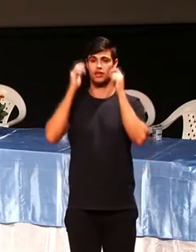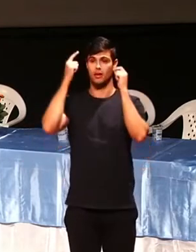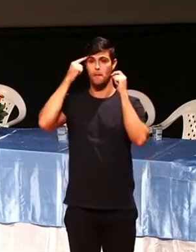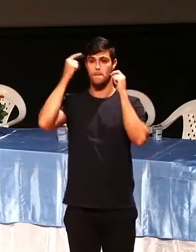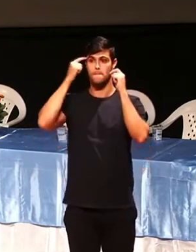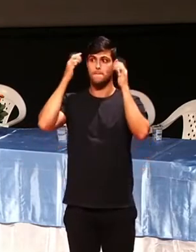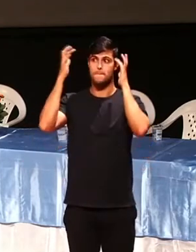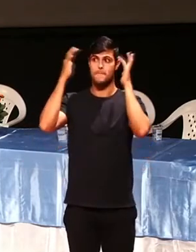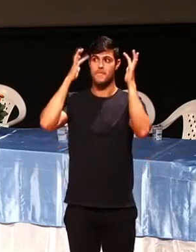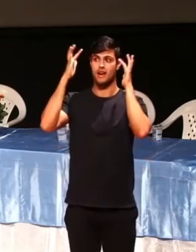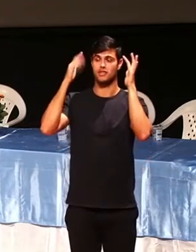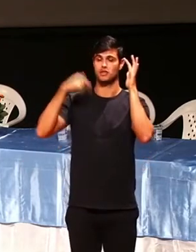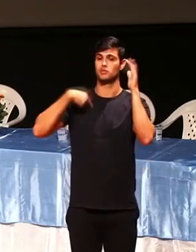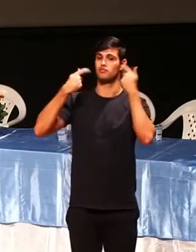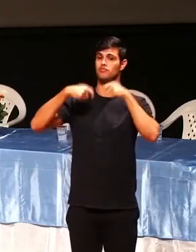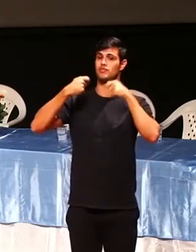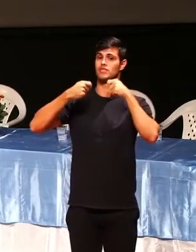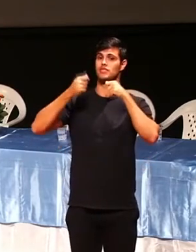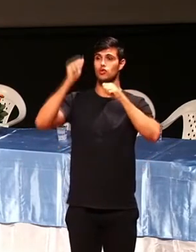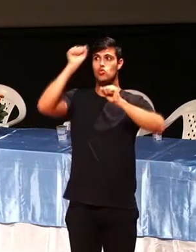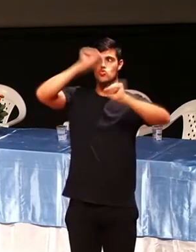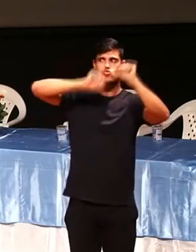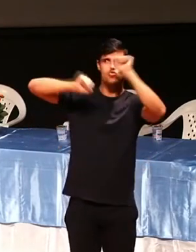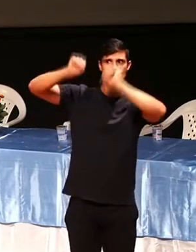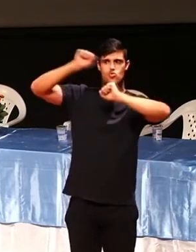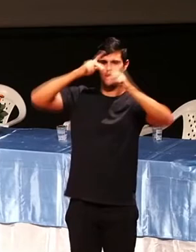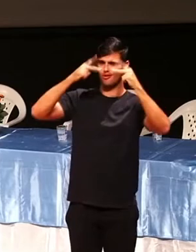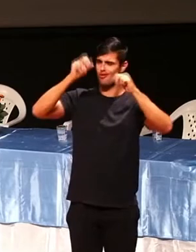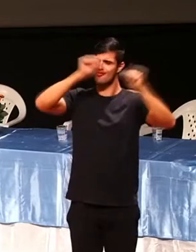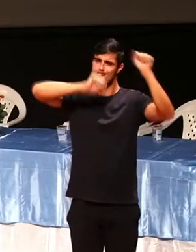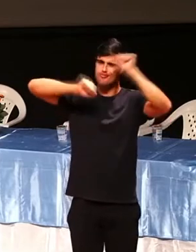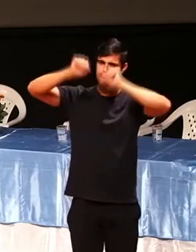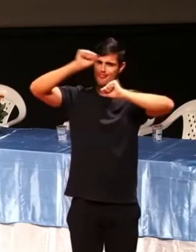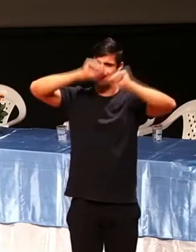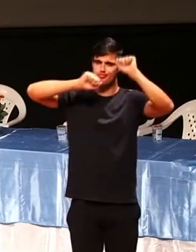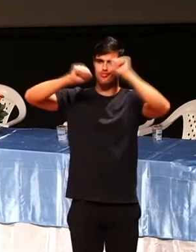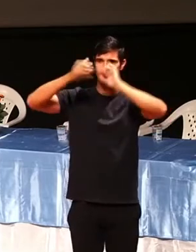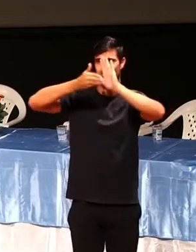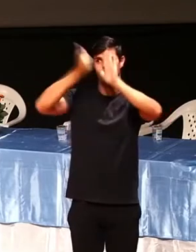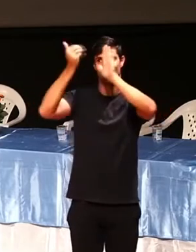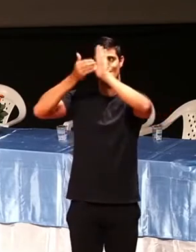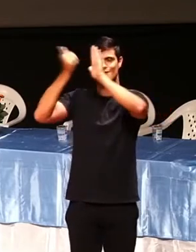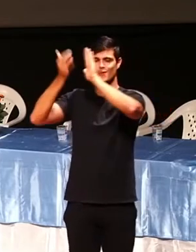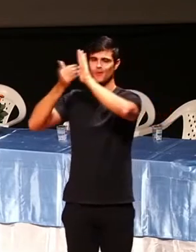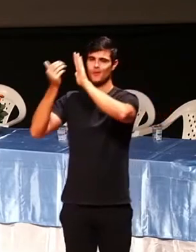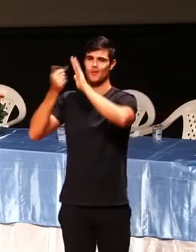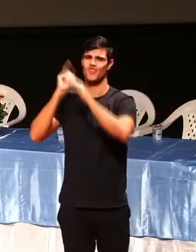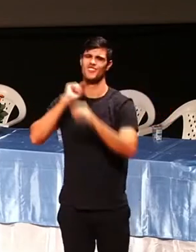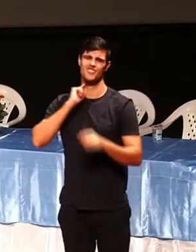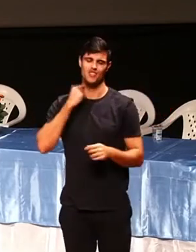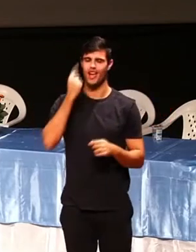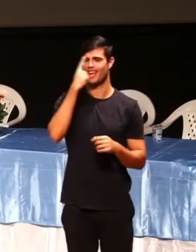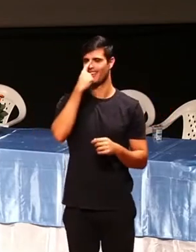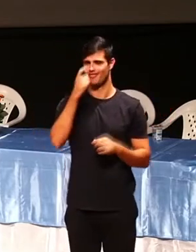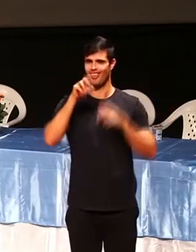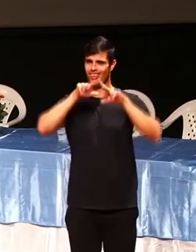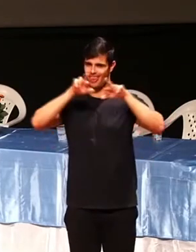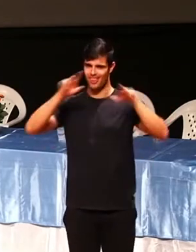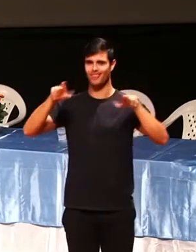Na educação, tem estresse. Eu sei que tem estresse. Mas o estresse não pode começar por você.